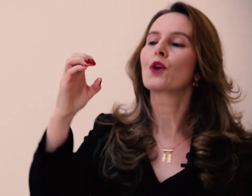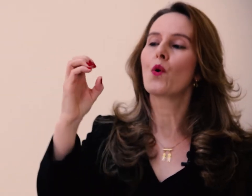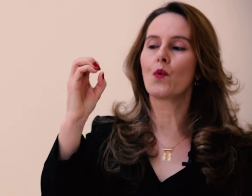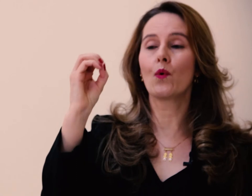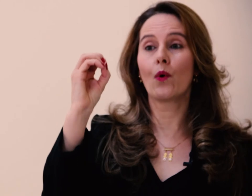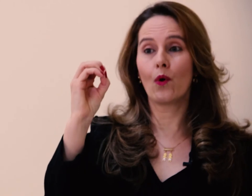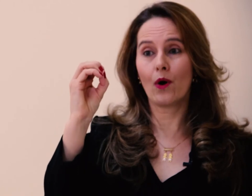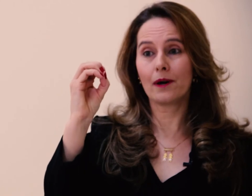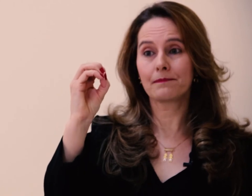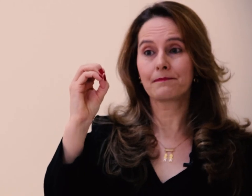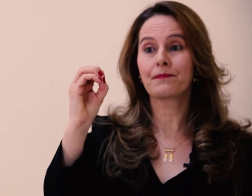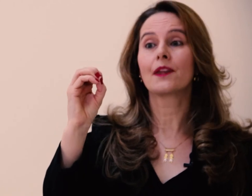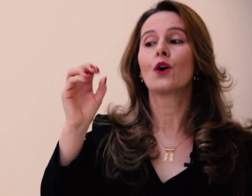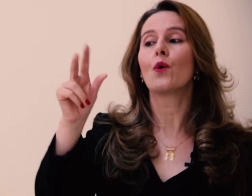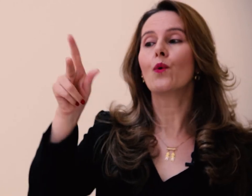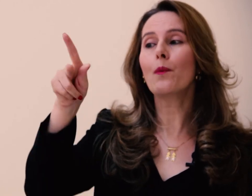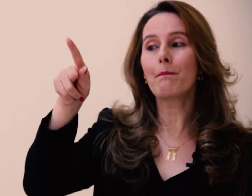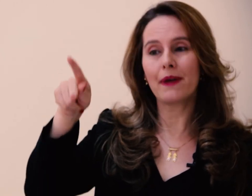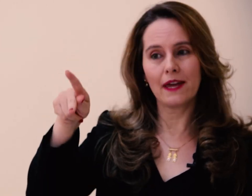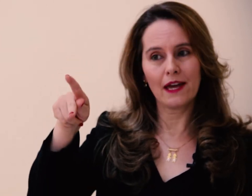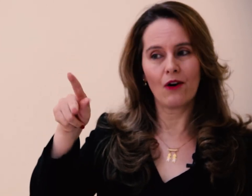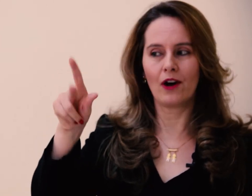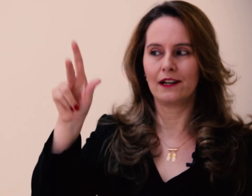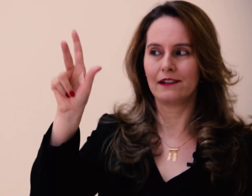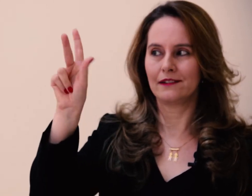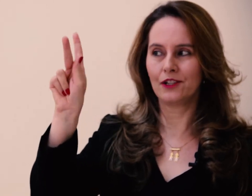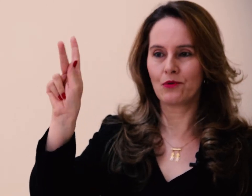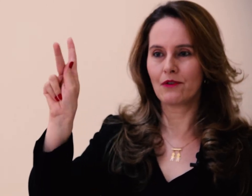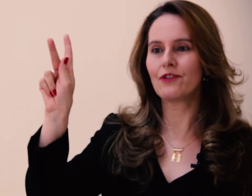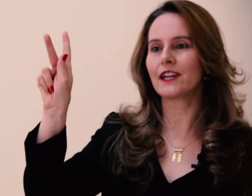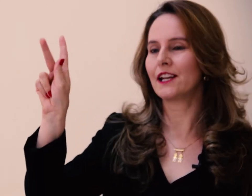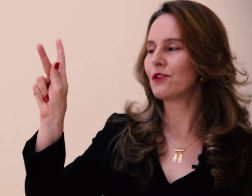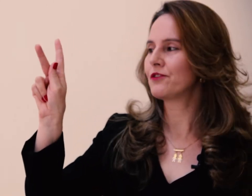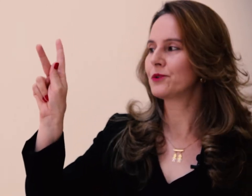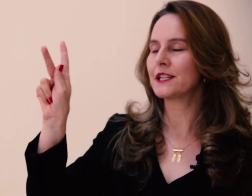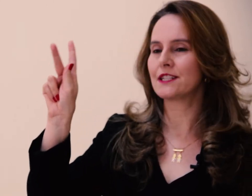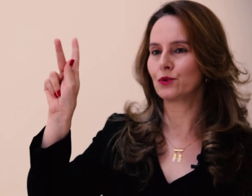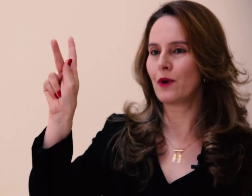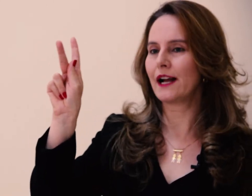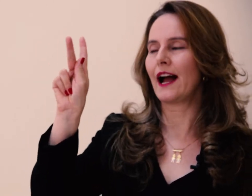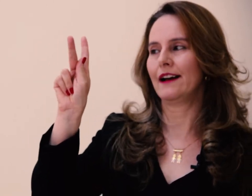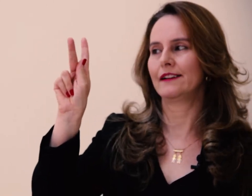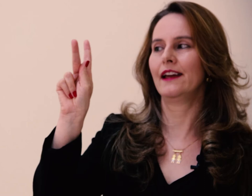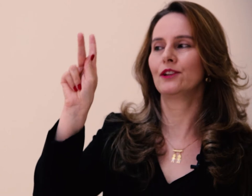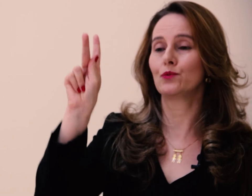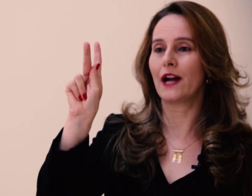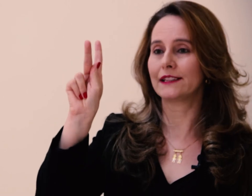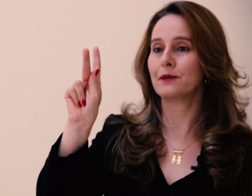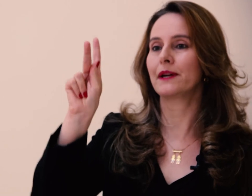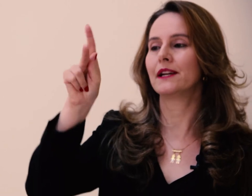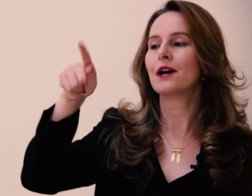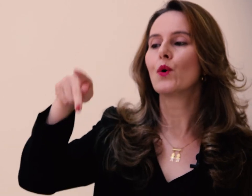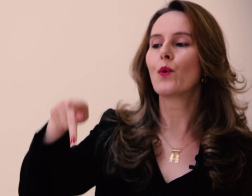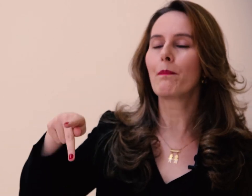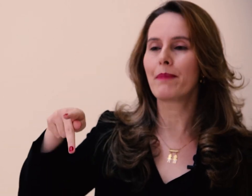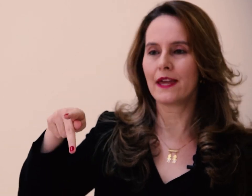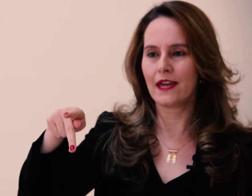o O, o P, olha, de novo, aquela configuração do H, né? Do K também. O P,